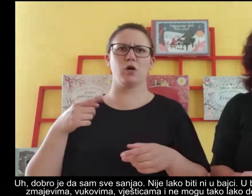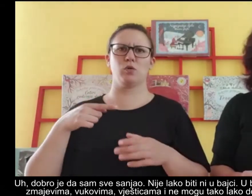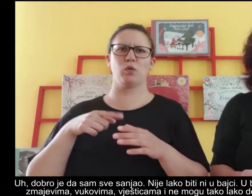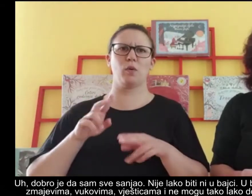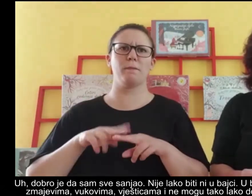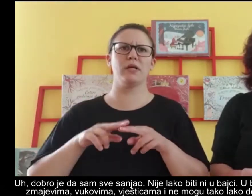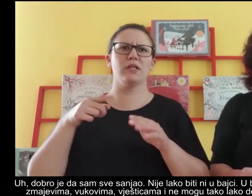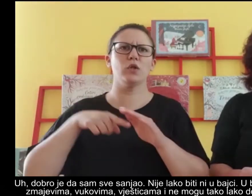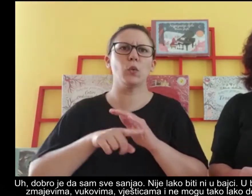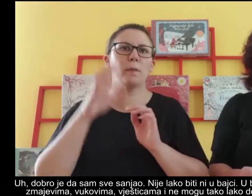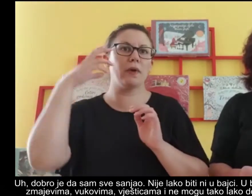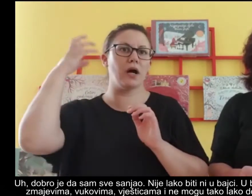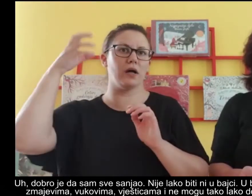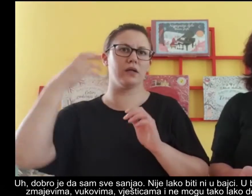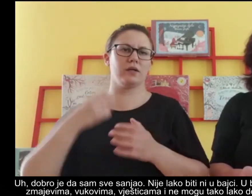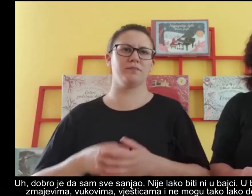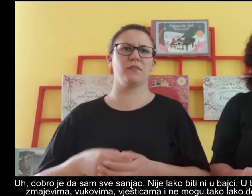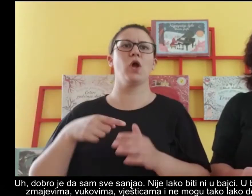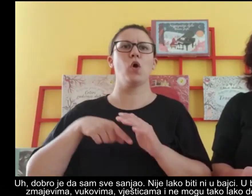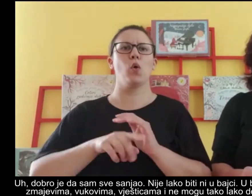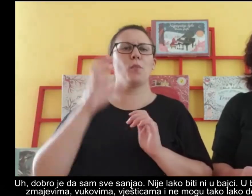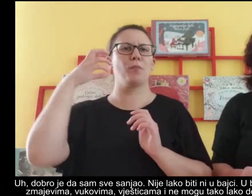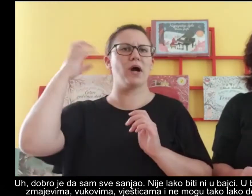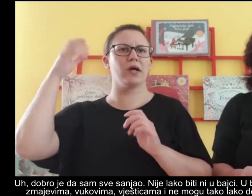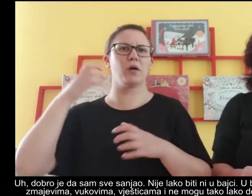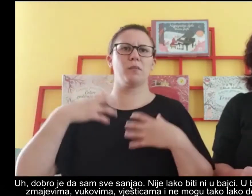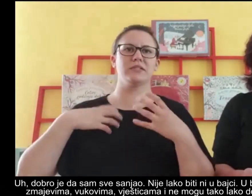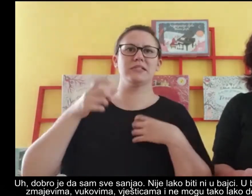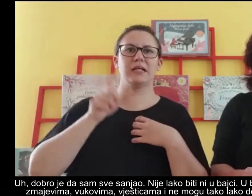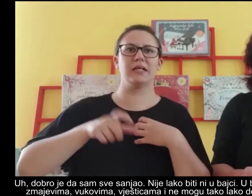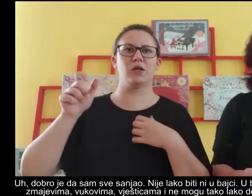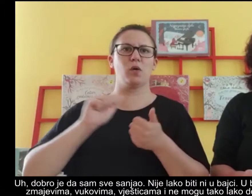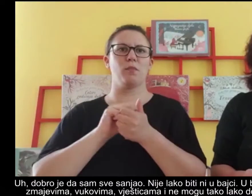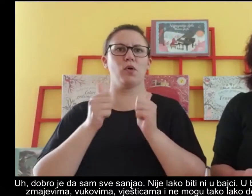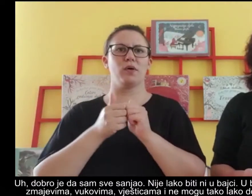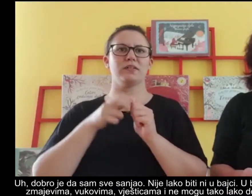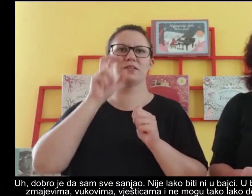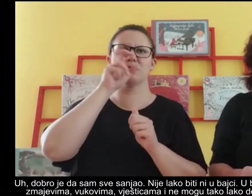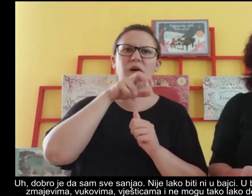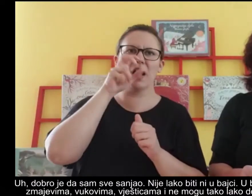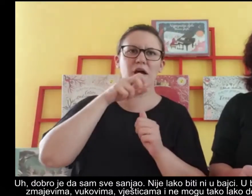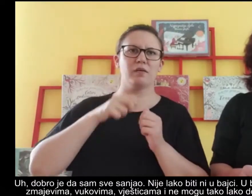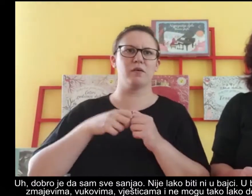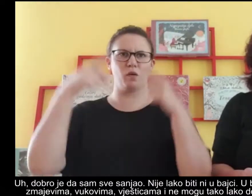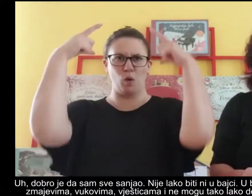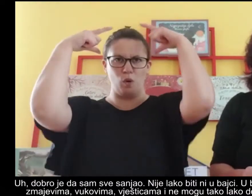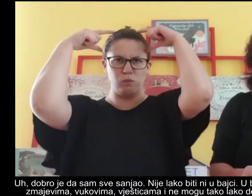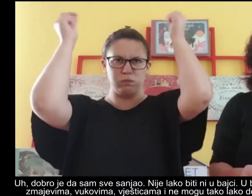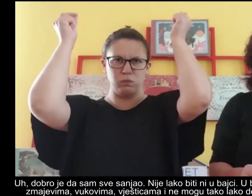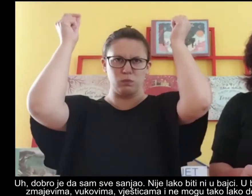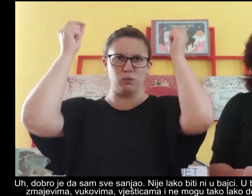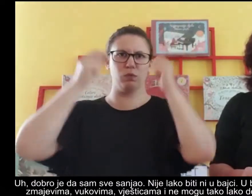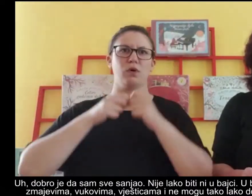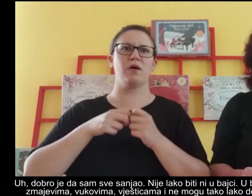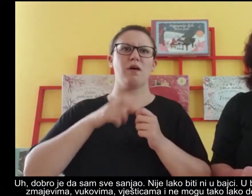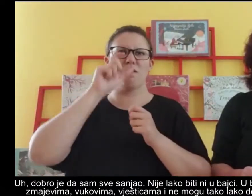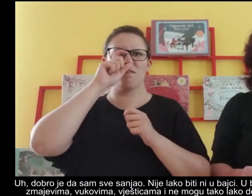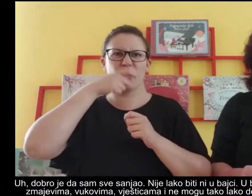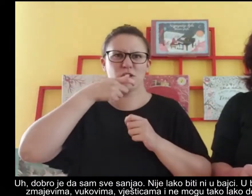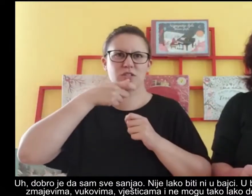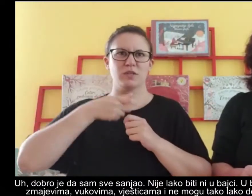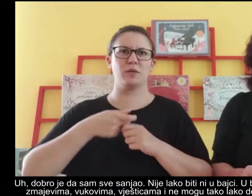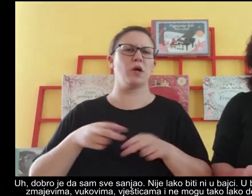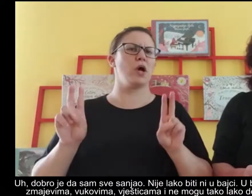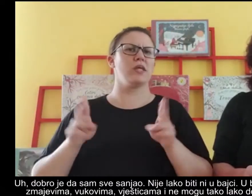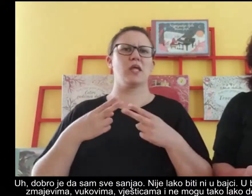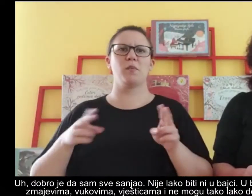ni u bajci. U bajkama se likovi bore sa zmajevima, vukovima, vješticama